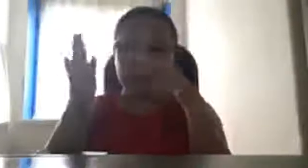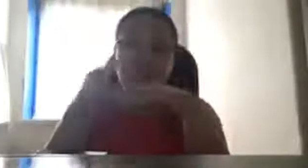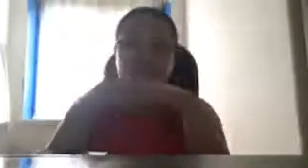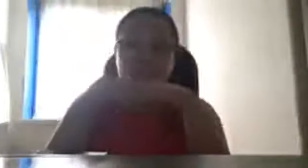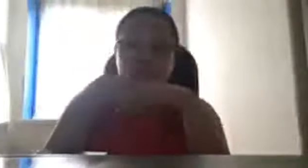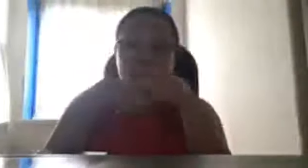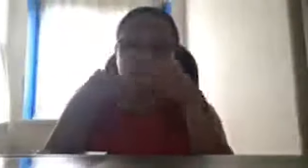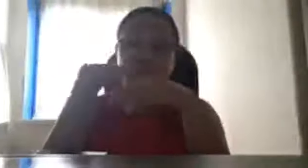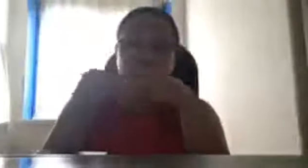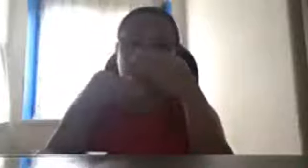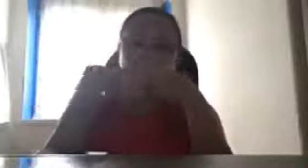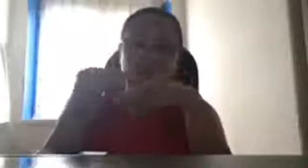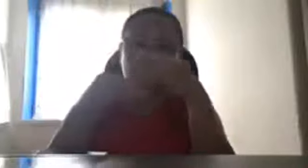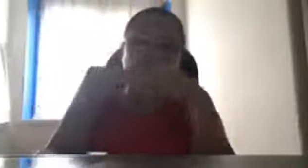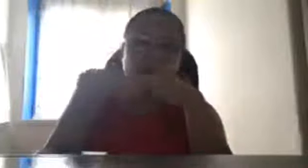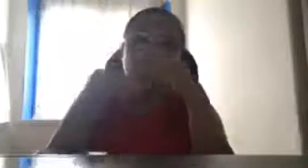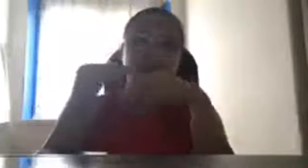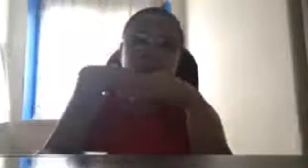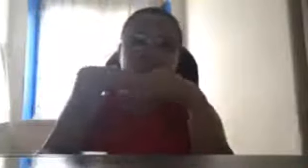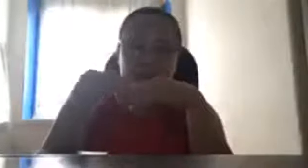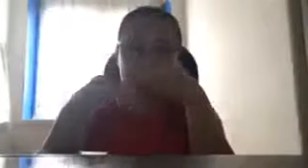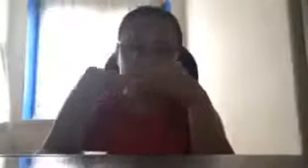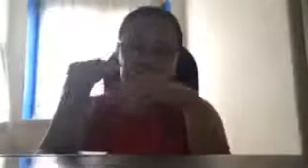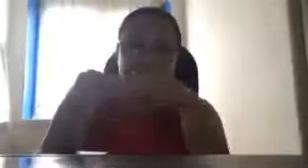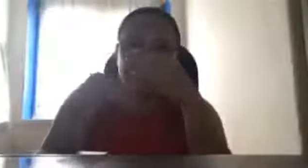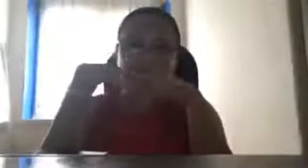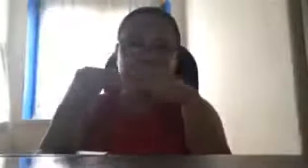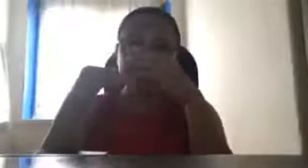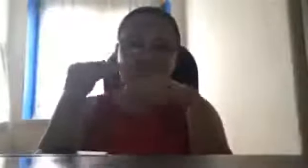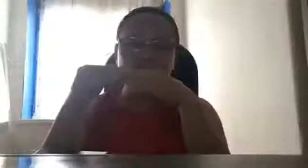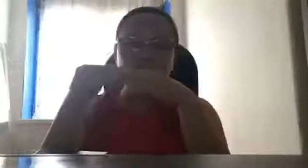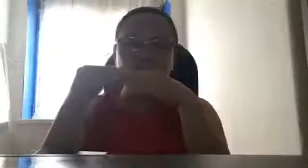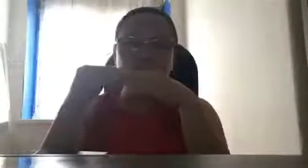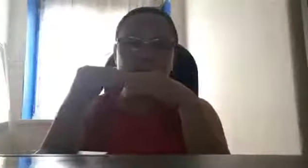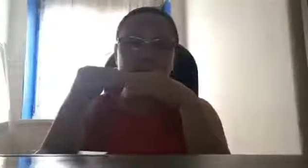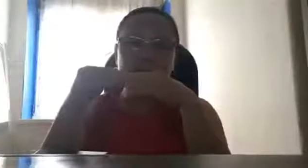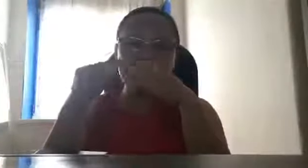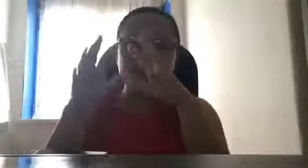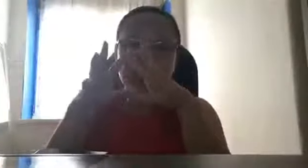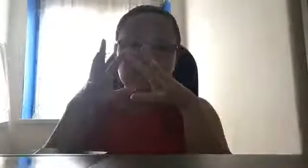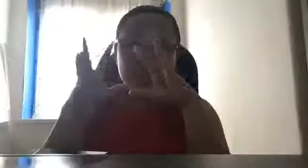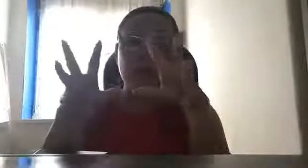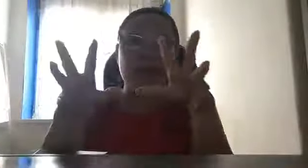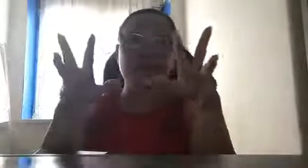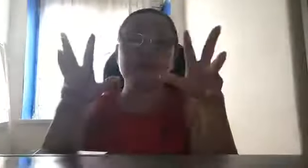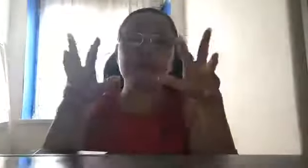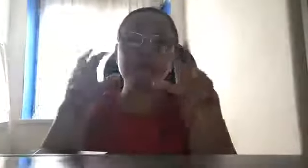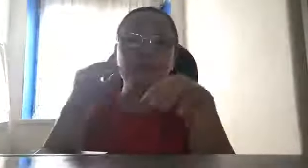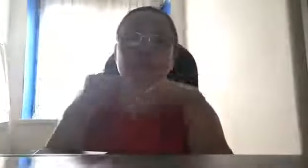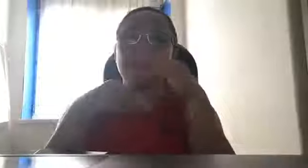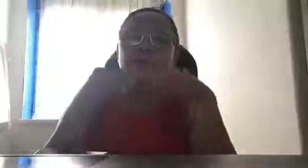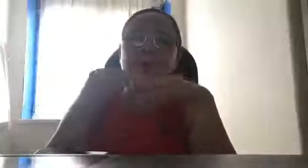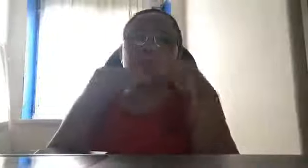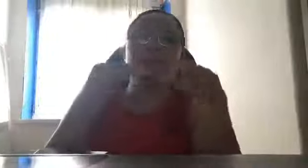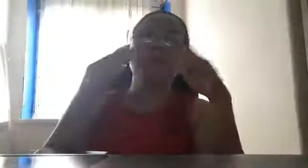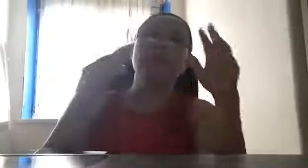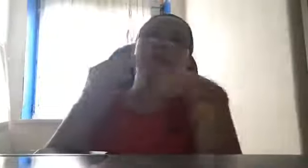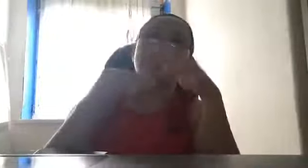Pilipinas, kung paano ang, dapat gawin ng Pilipinas, kung ano yung way, kung ano yung mga,